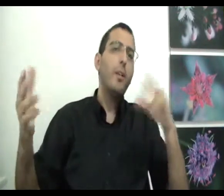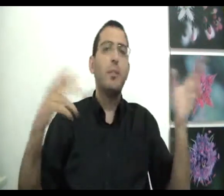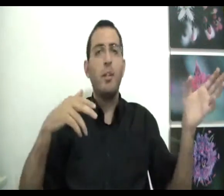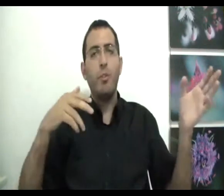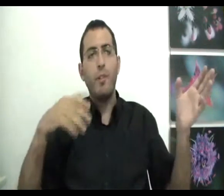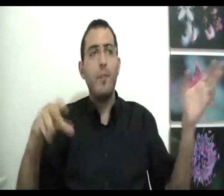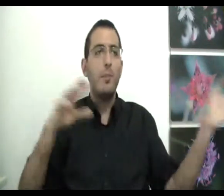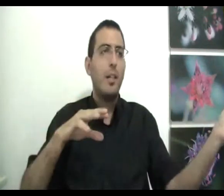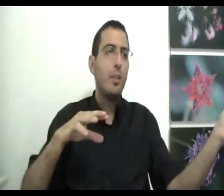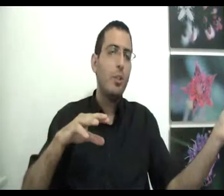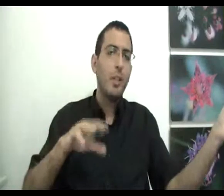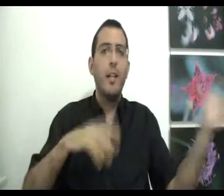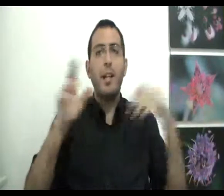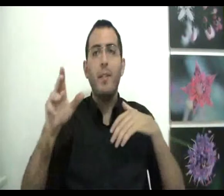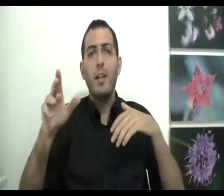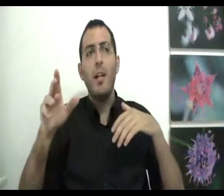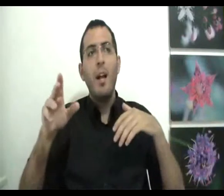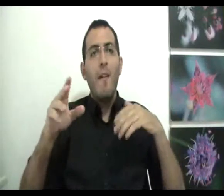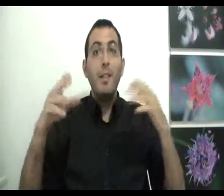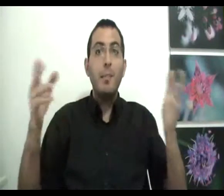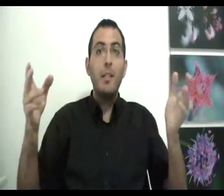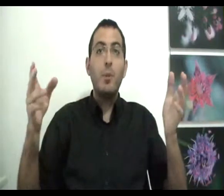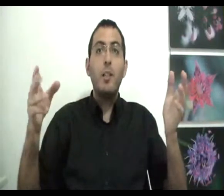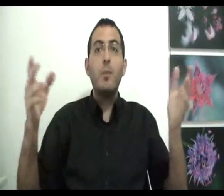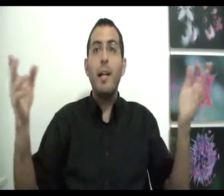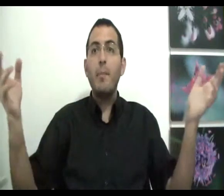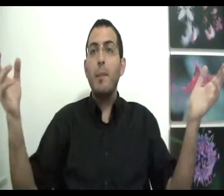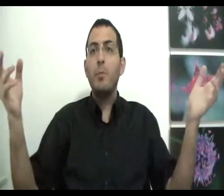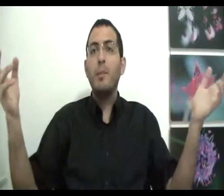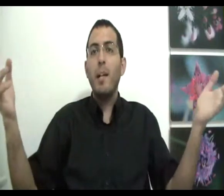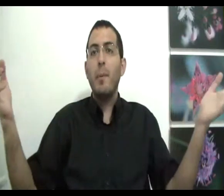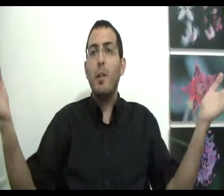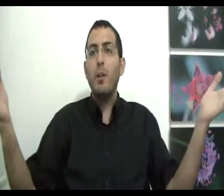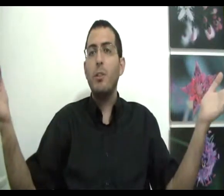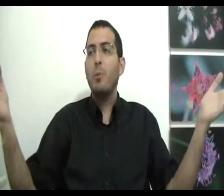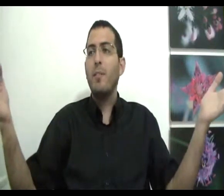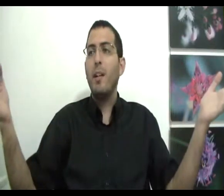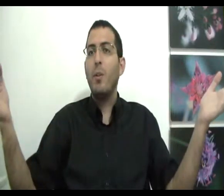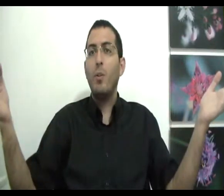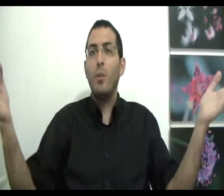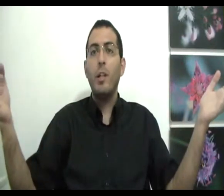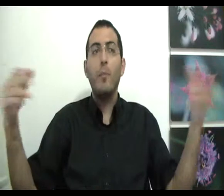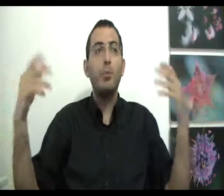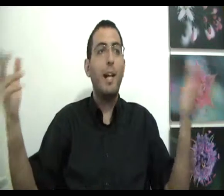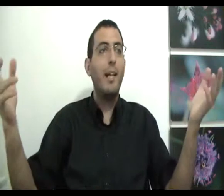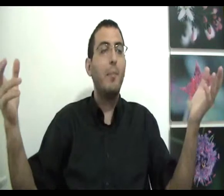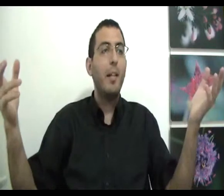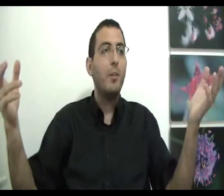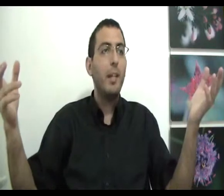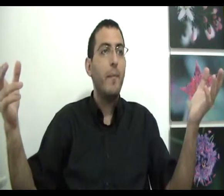אני רוצה להרגיש עושר ולמה אני רוצה להרגיש עושר כי קרה וגרה ואז הבן אדם קולל שוואה אין באמת שום סיבה אני באמת לא רוצה שום דבר או אני לא מסוגל להגיד מה אני רוצה